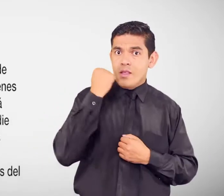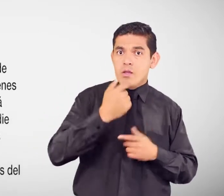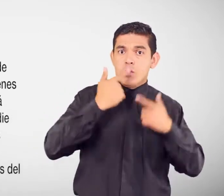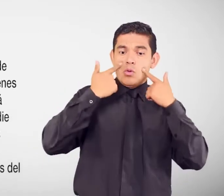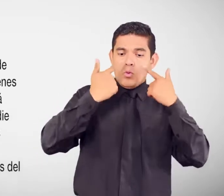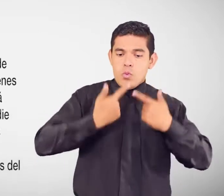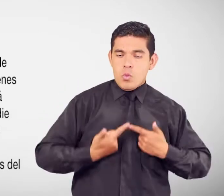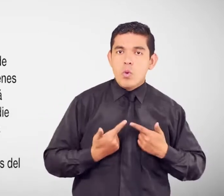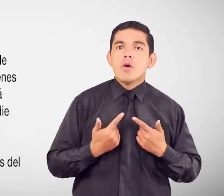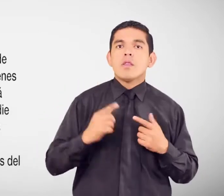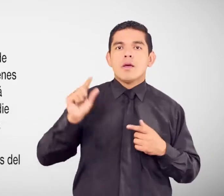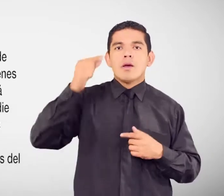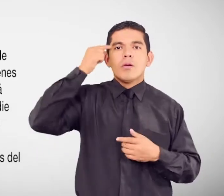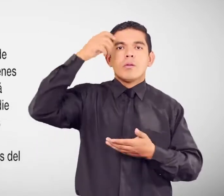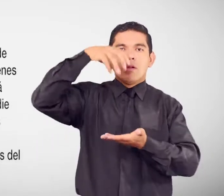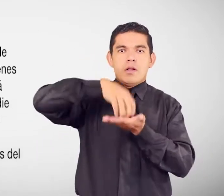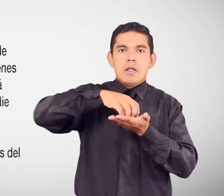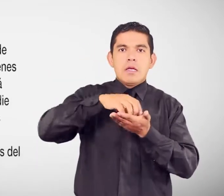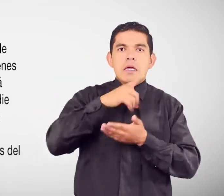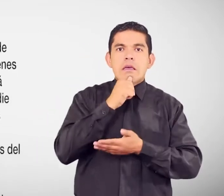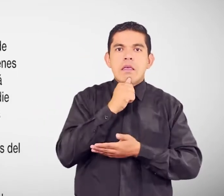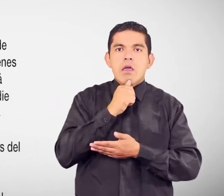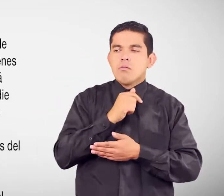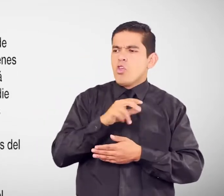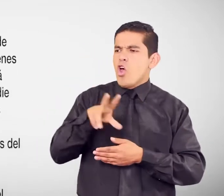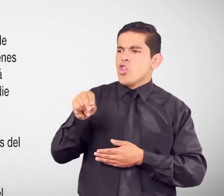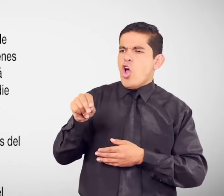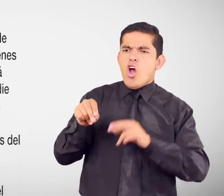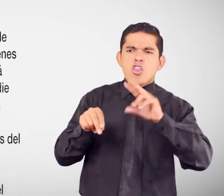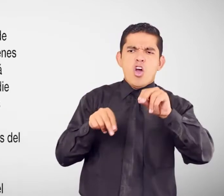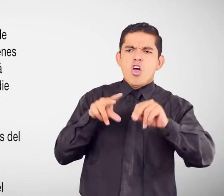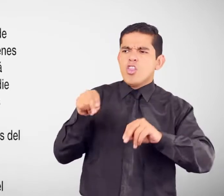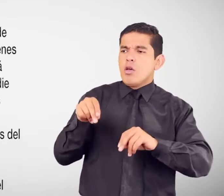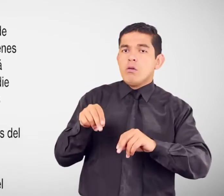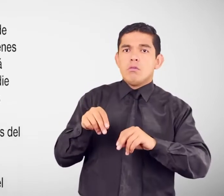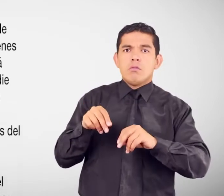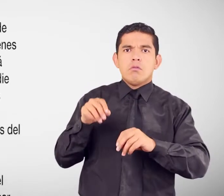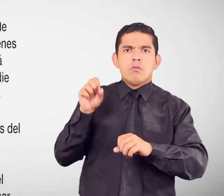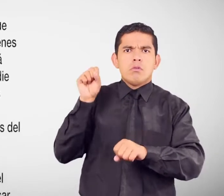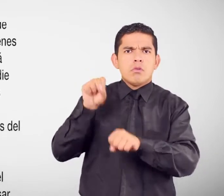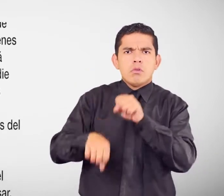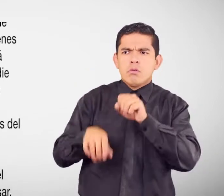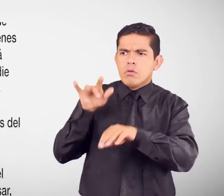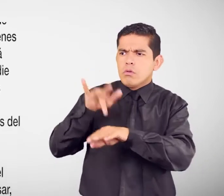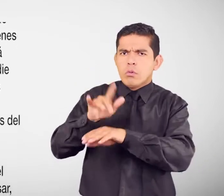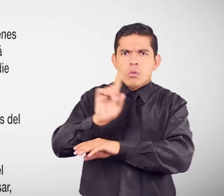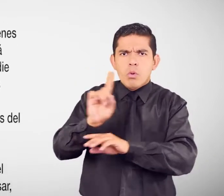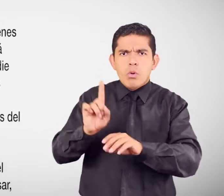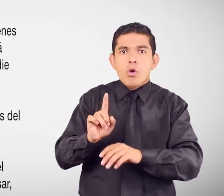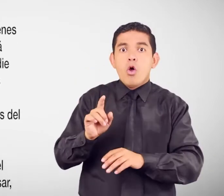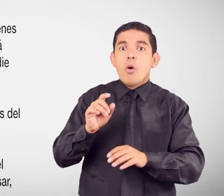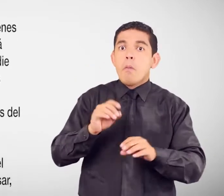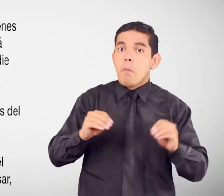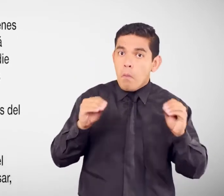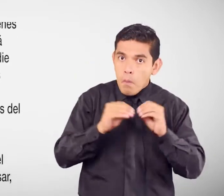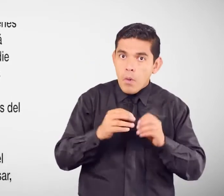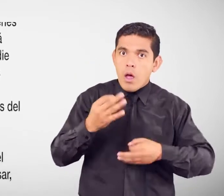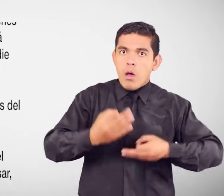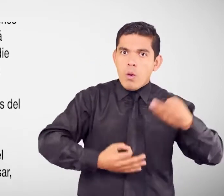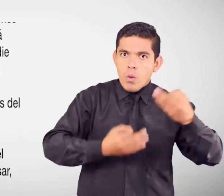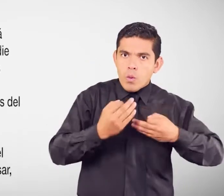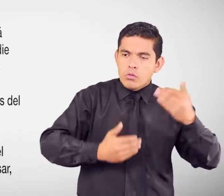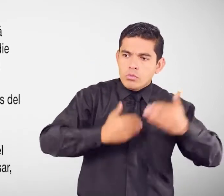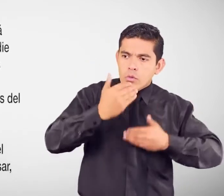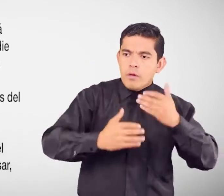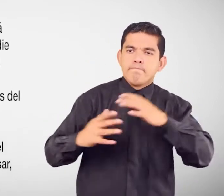nadie Podrá ser privado Ni molestado En sus bienes Sino en virtud De un juicio Que cumpla Las formalidades Esenciales